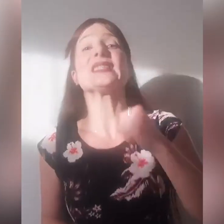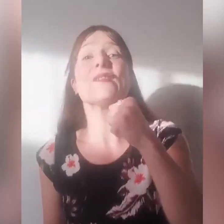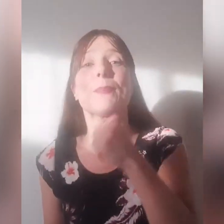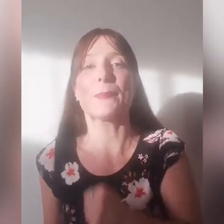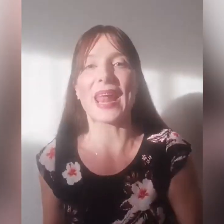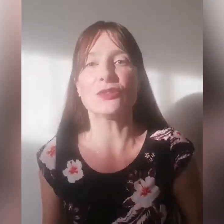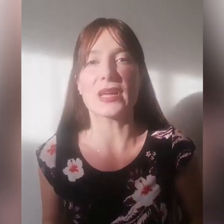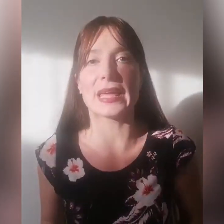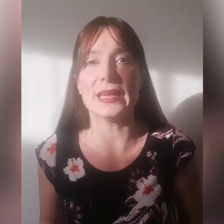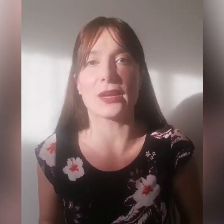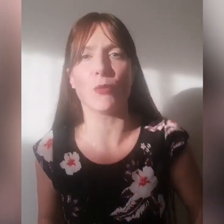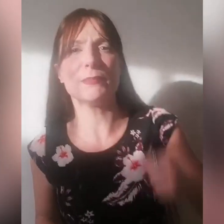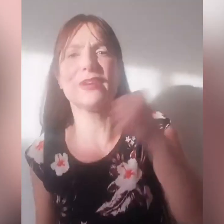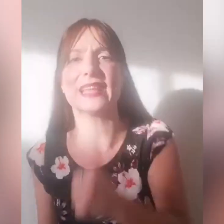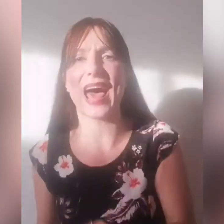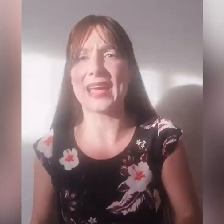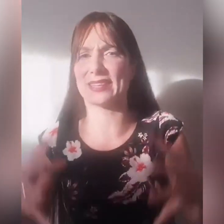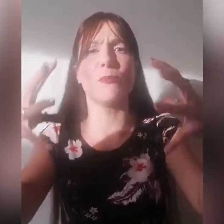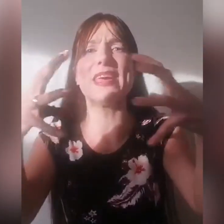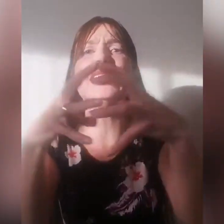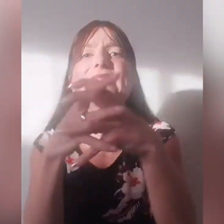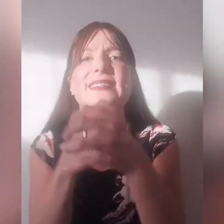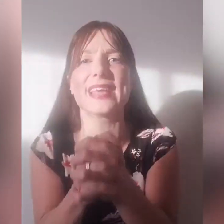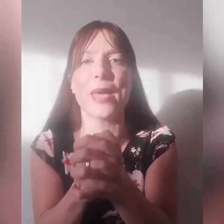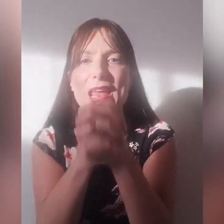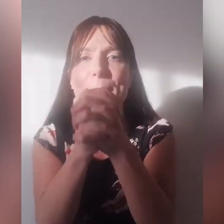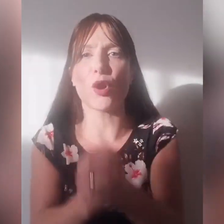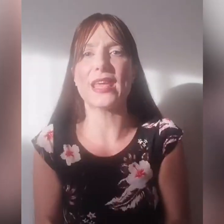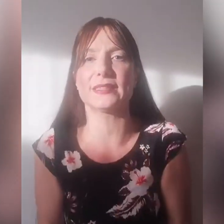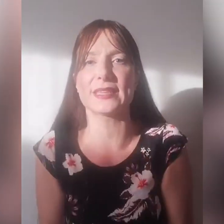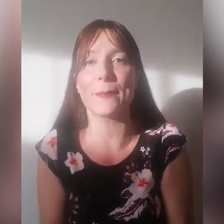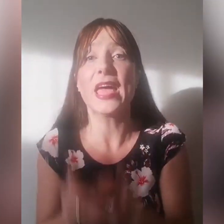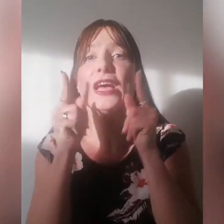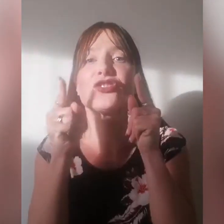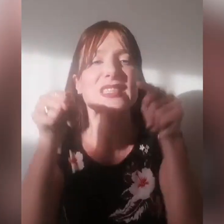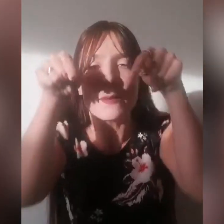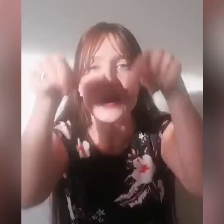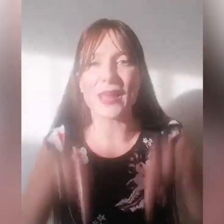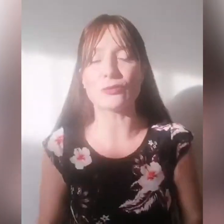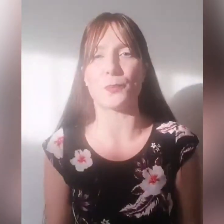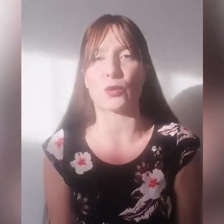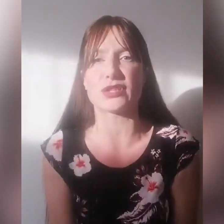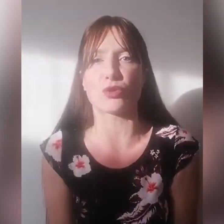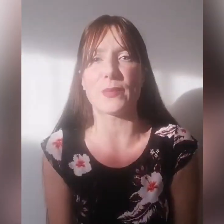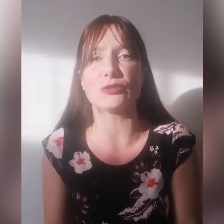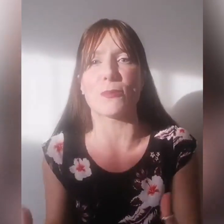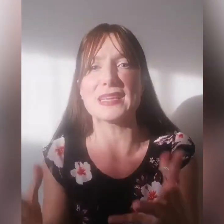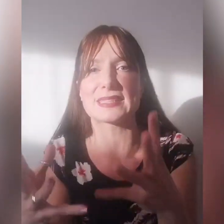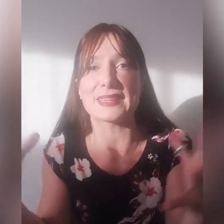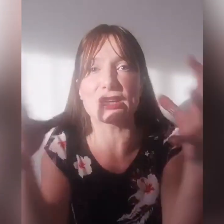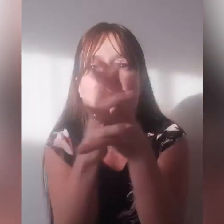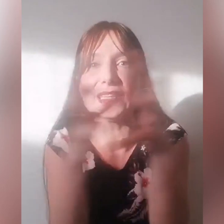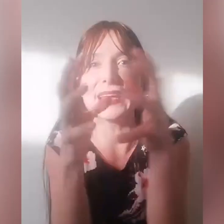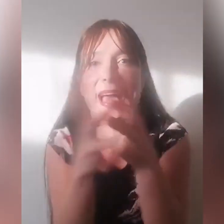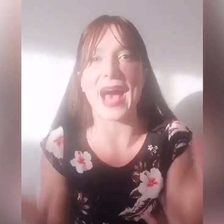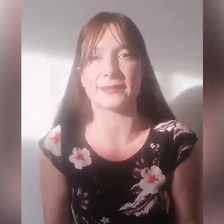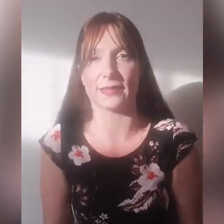stava preparando anche lì, come in Be the Light, come insieme, la parola insieme, ci stava preparando per questo momento, mai stati così linkati,